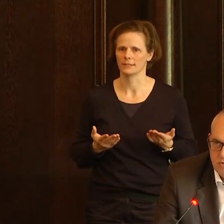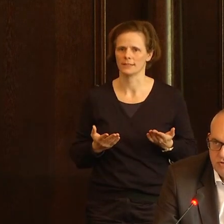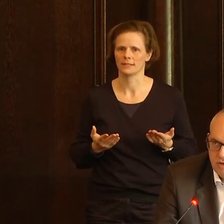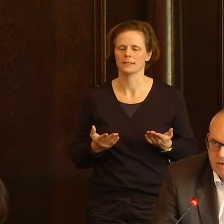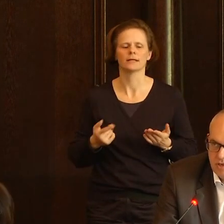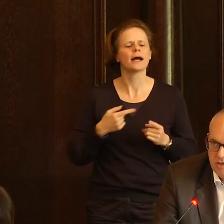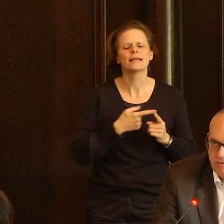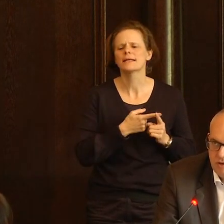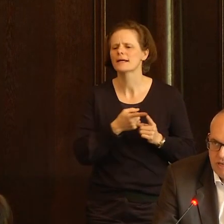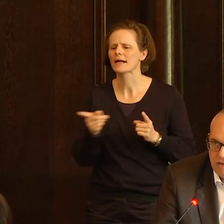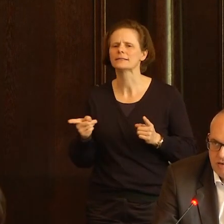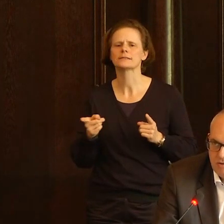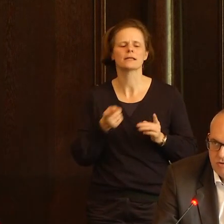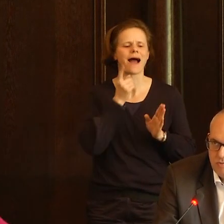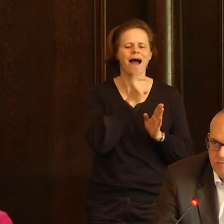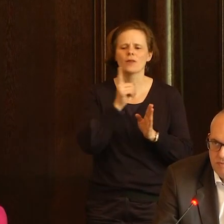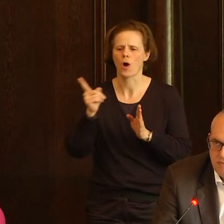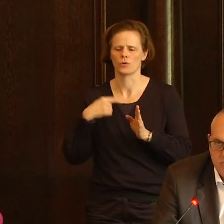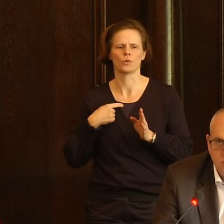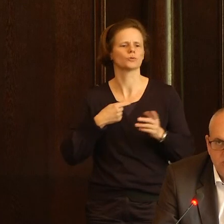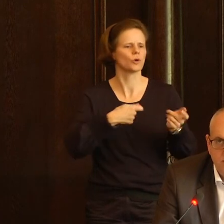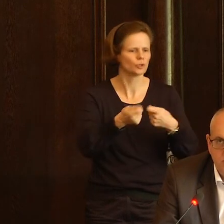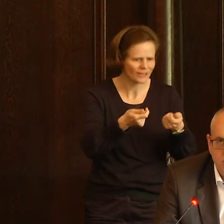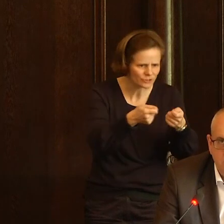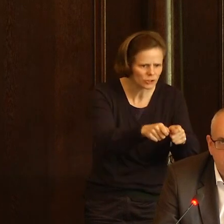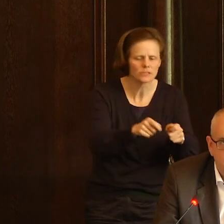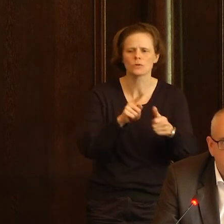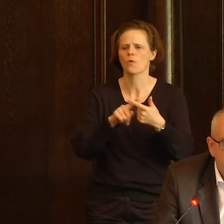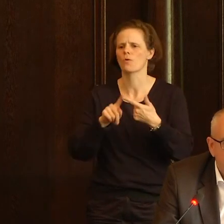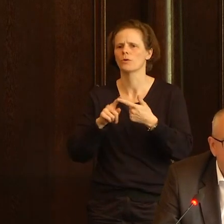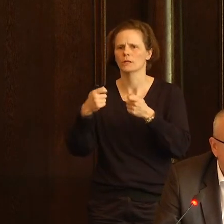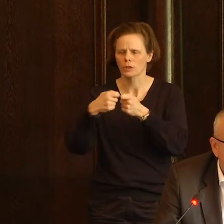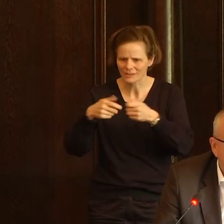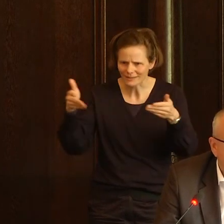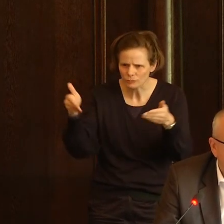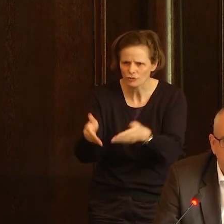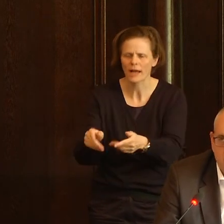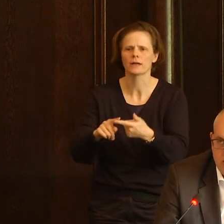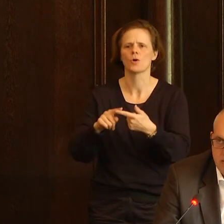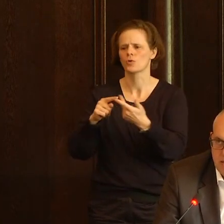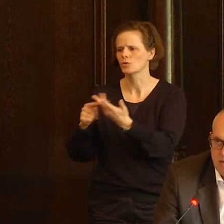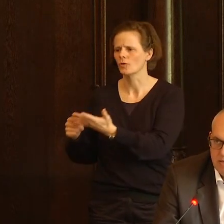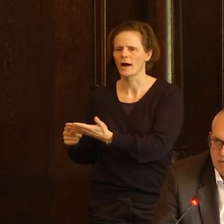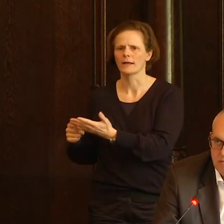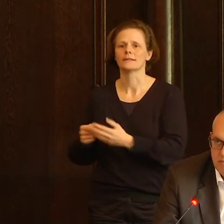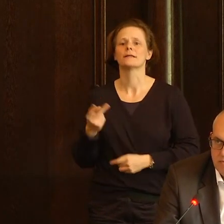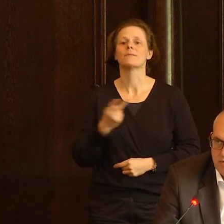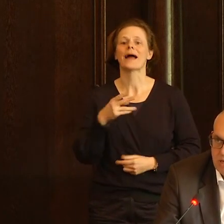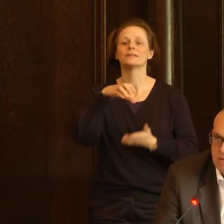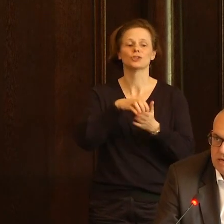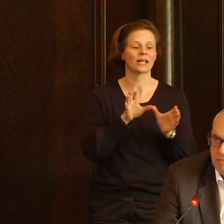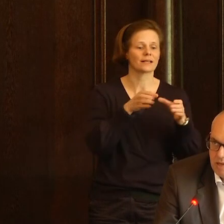zur Schließung von Läden und zu Kontaktbeschränkungen, die haben die beiden Stadtgemeinden erlassen.